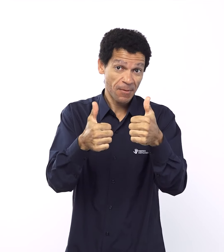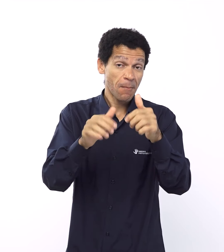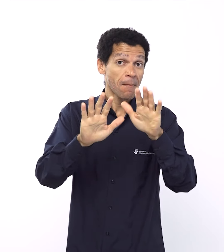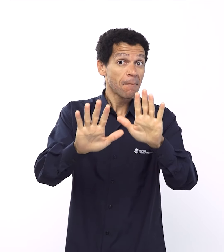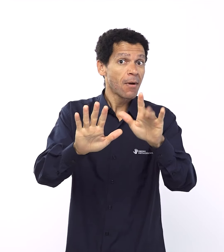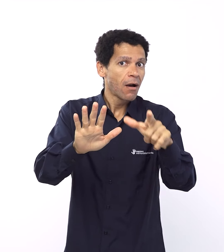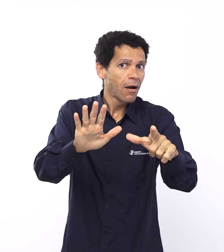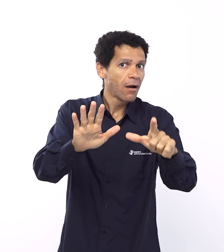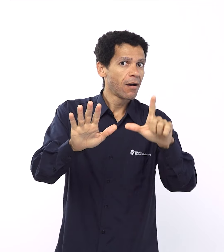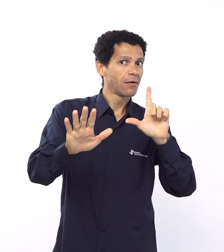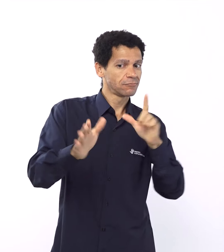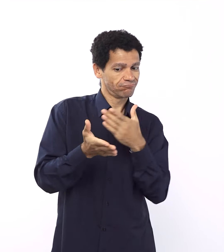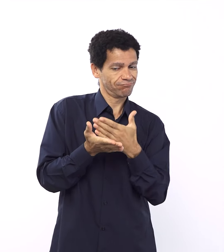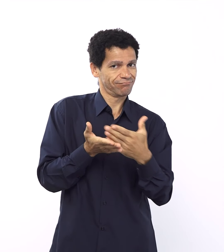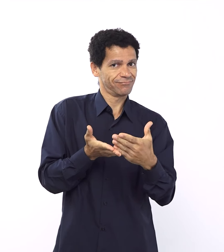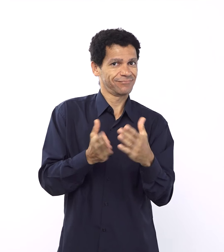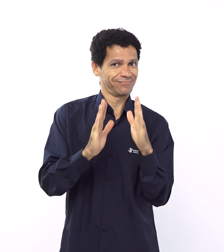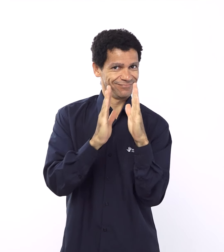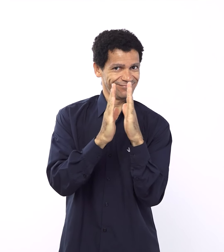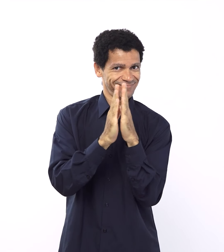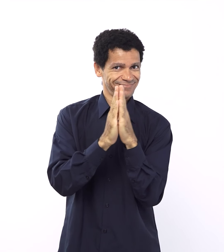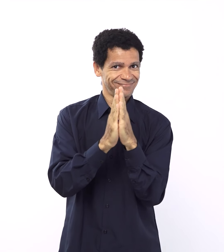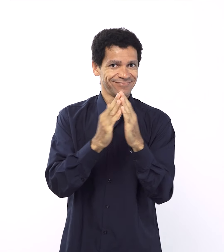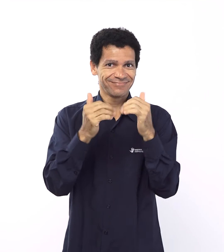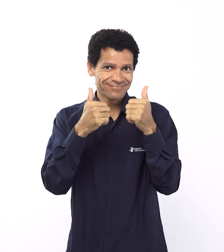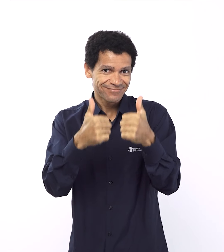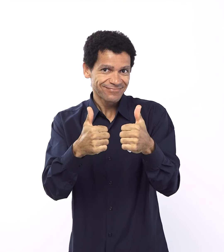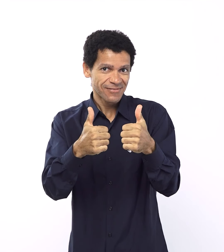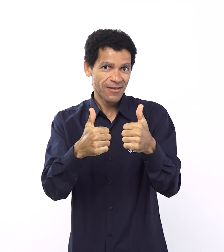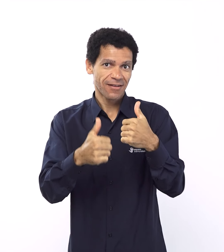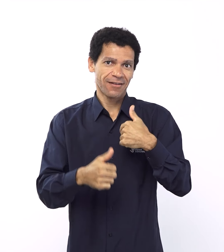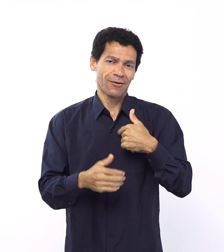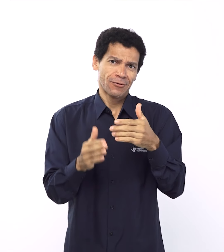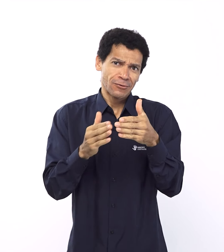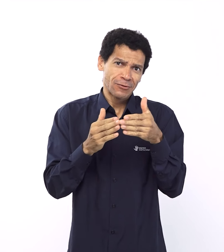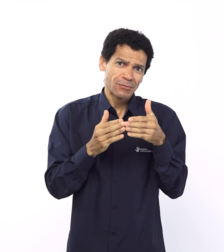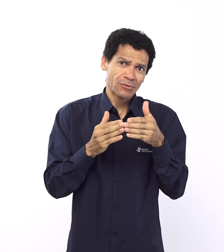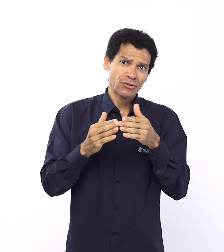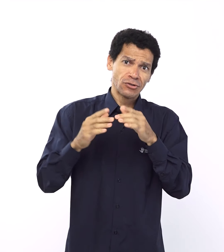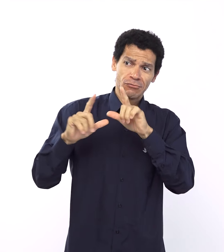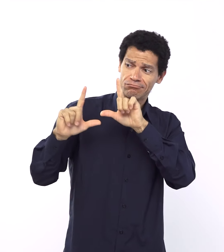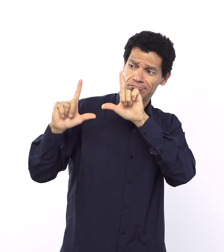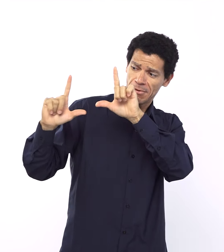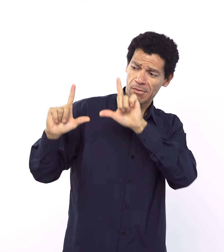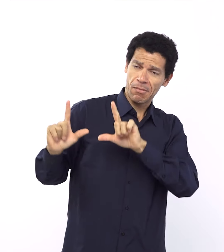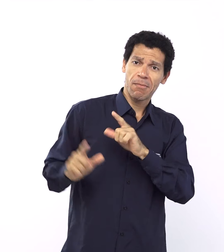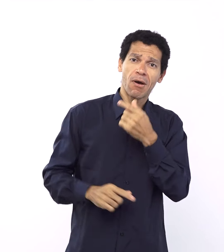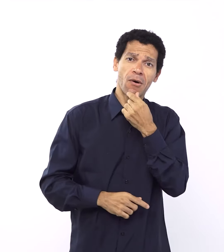fazer uma oração e eu vou pedir então para o Luciano. Ora conosco, Luciano, por favor.